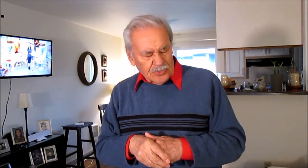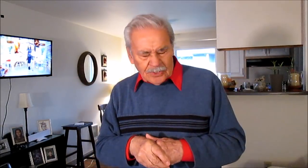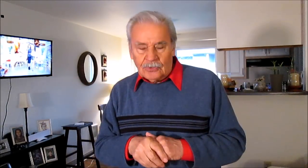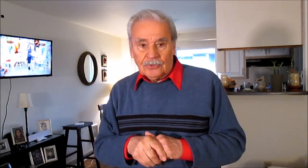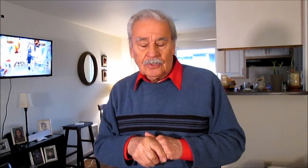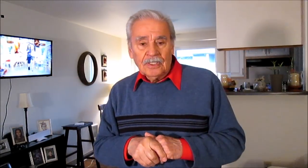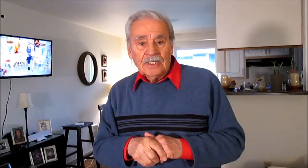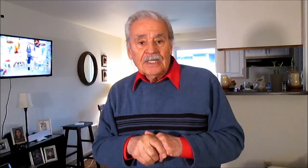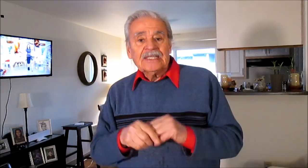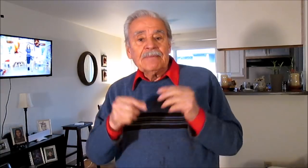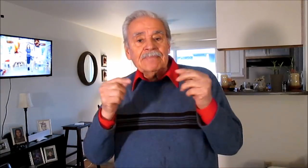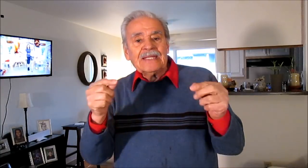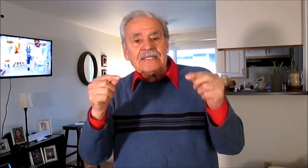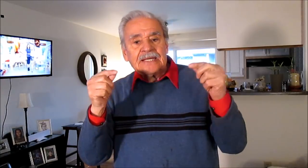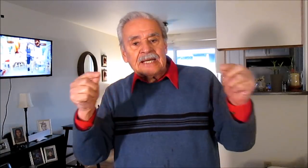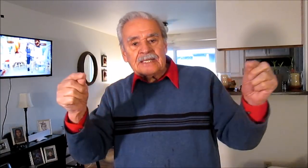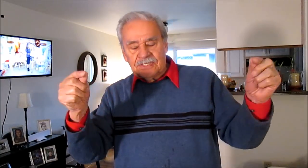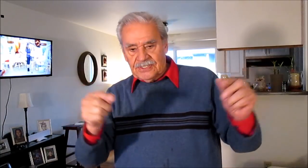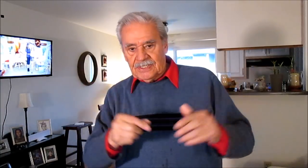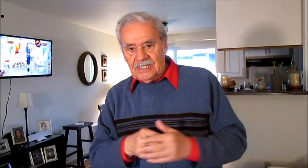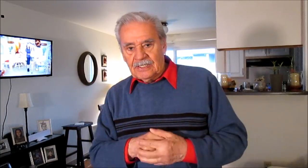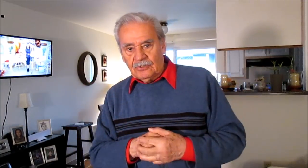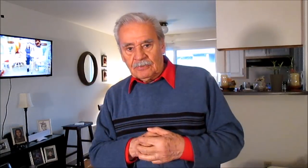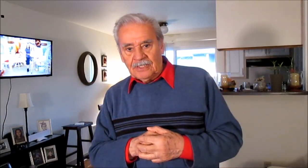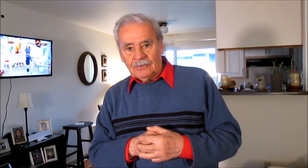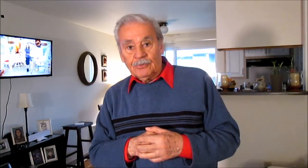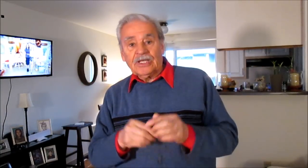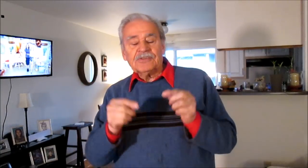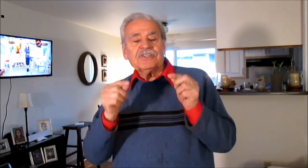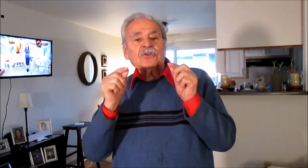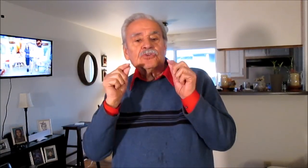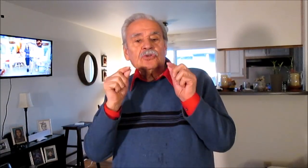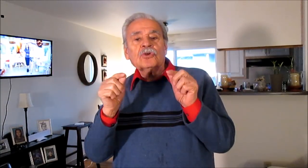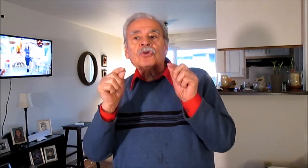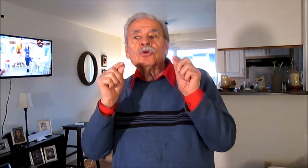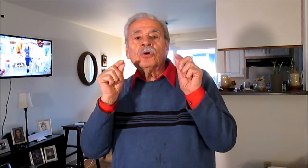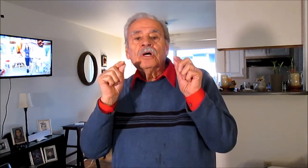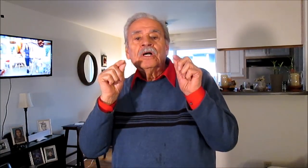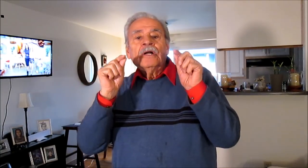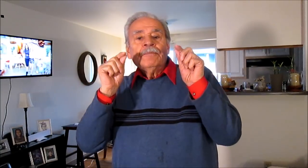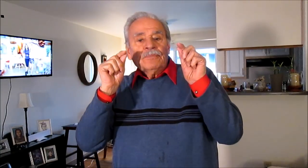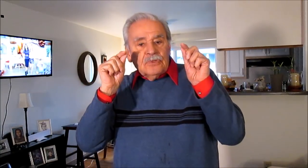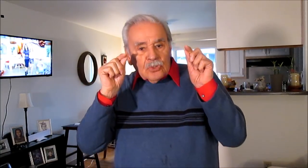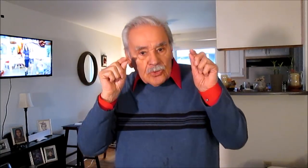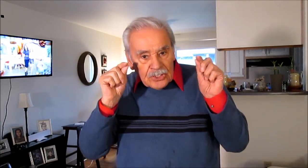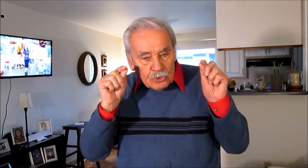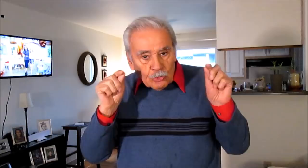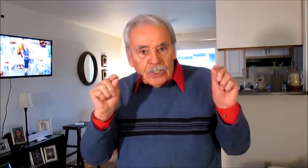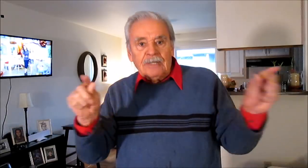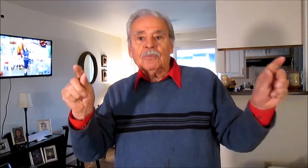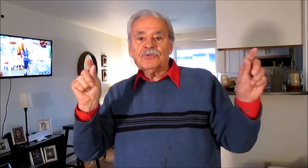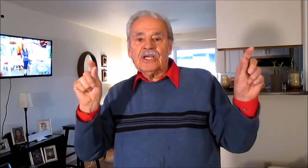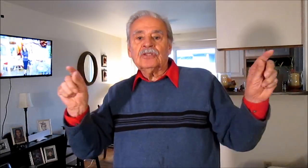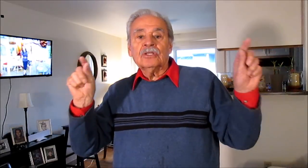seguro también te enganches en esto hermano porque si nosotros no los descubrimos a estos